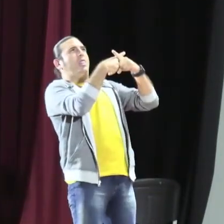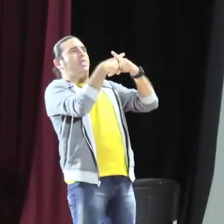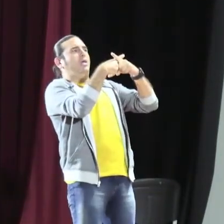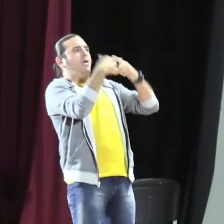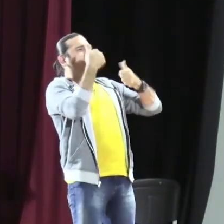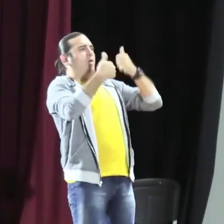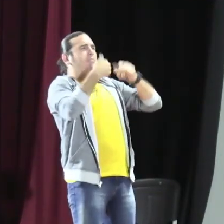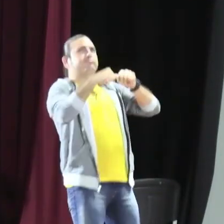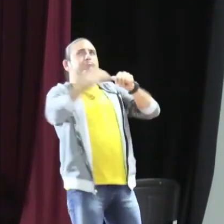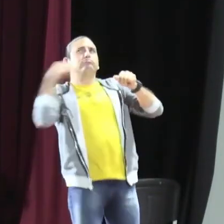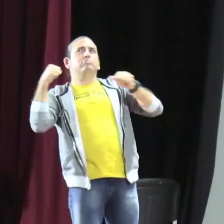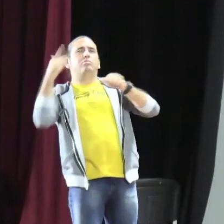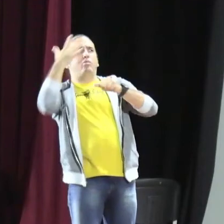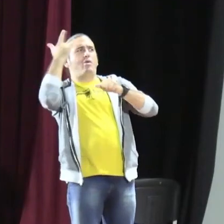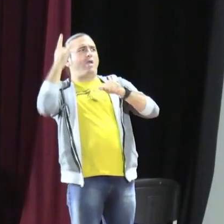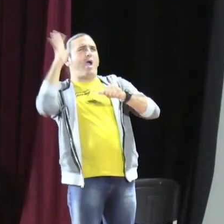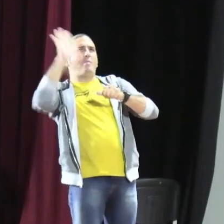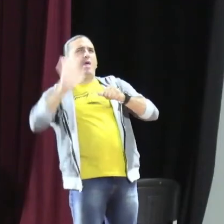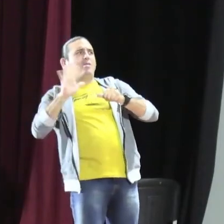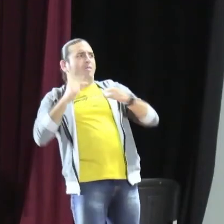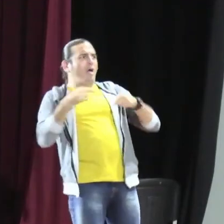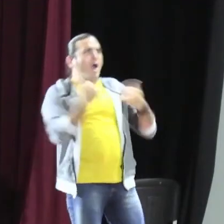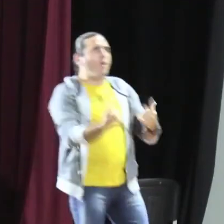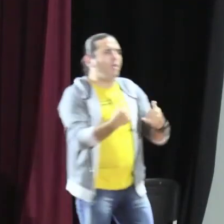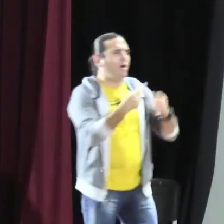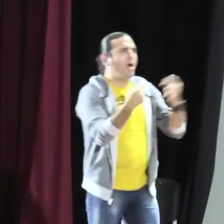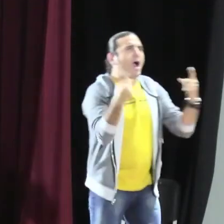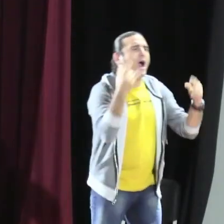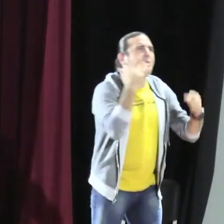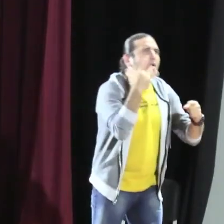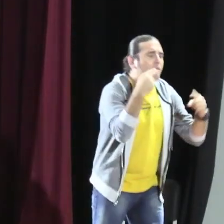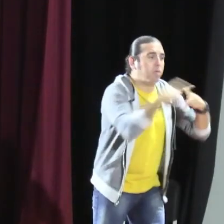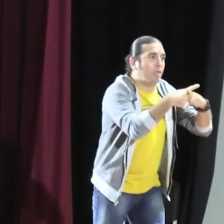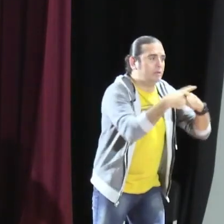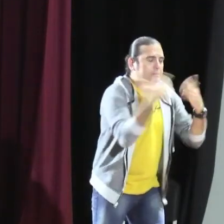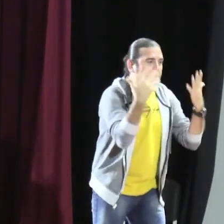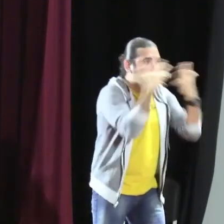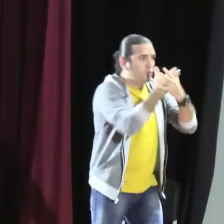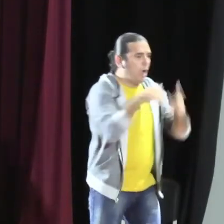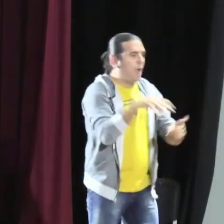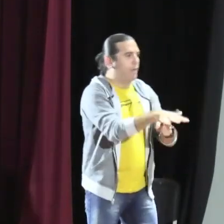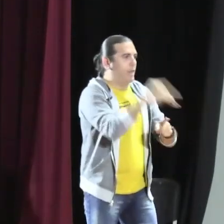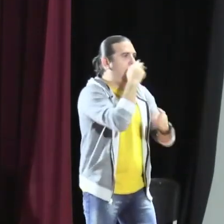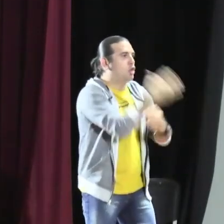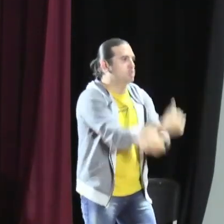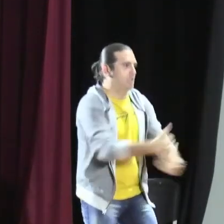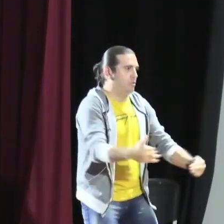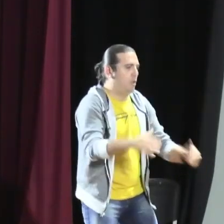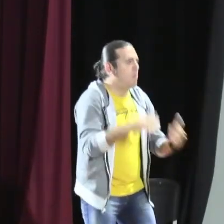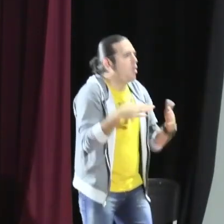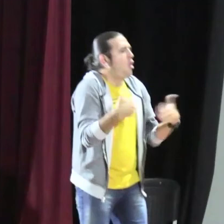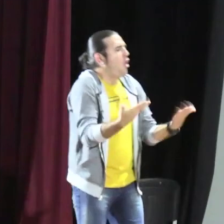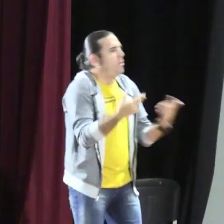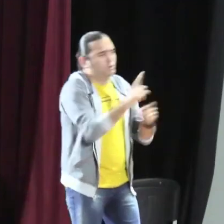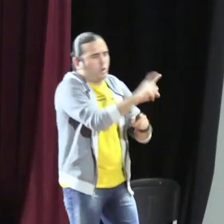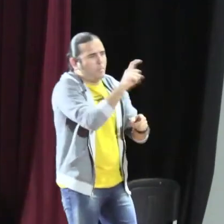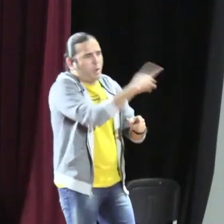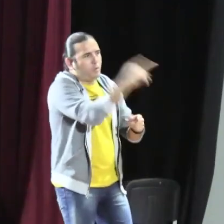el color es este. Usa otra seña, el mismo concepto. Entonces, el niño dice, ¿cuál es la seña? ¿El anterior o esta?